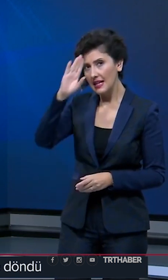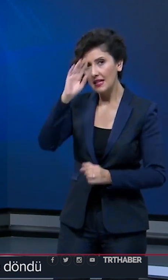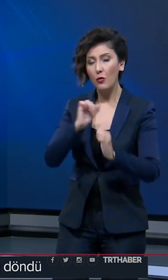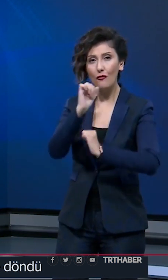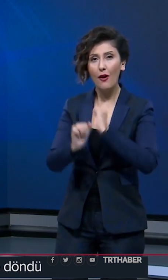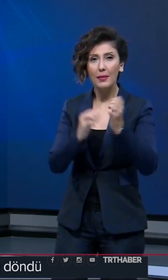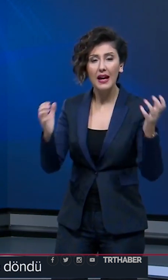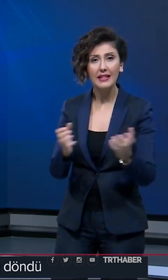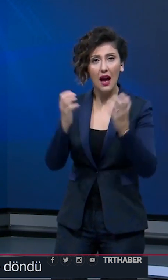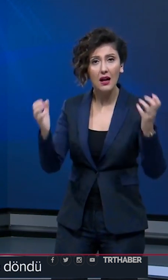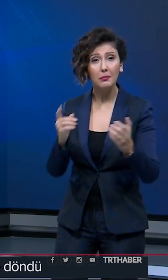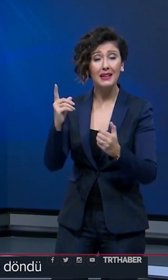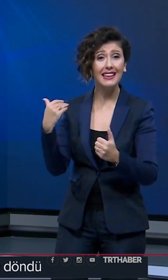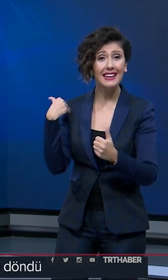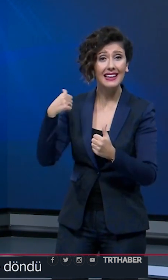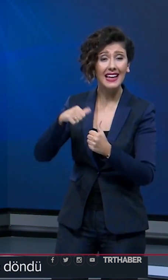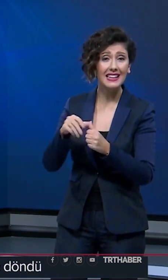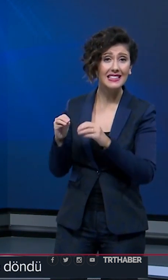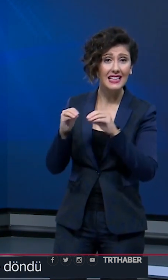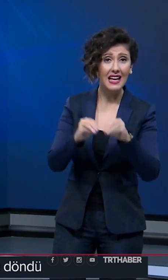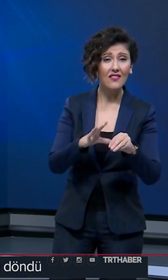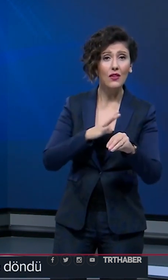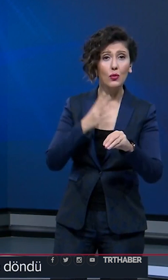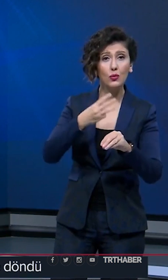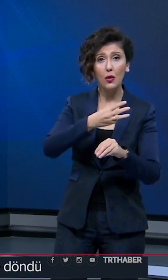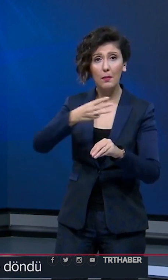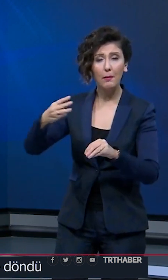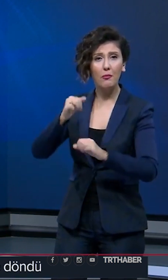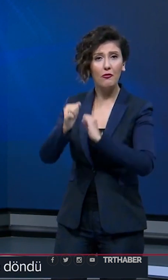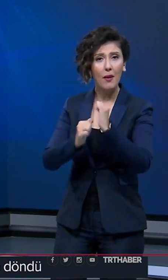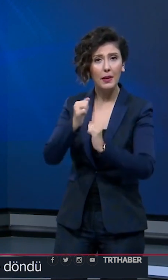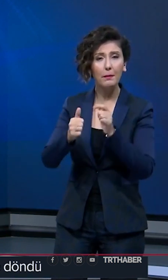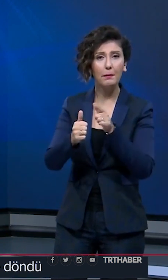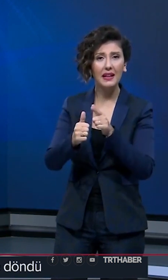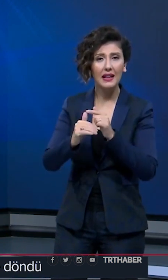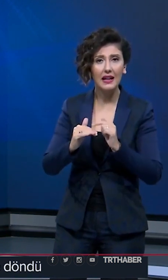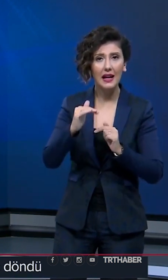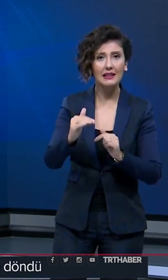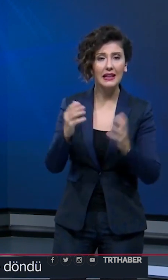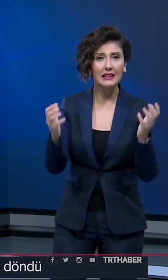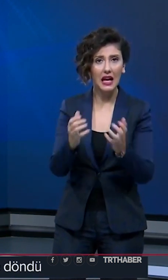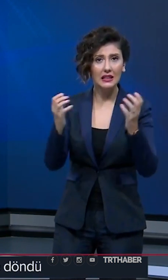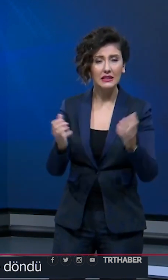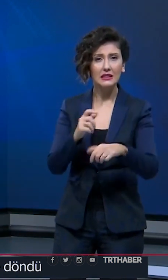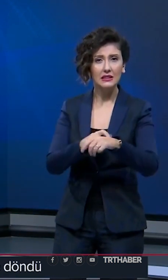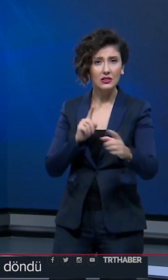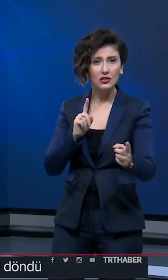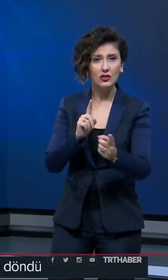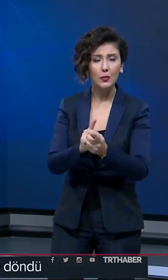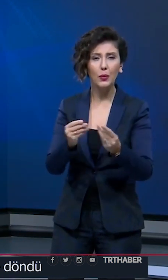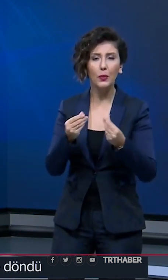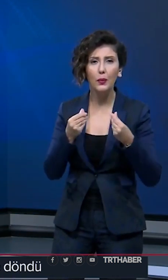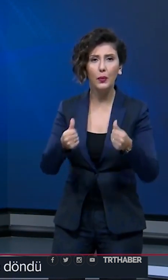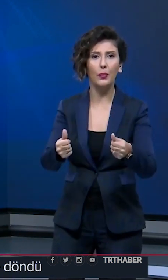İstanbul'da fabrika yangınlarına bir yeni sevklendi. Üç katlı fabrikanın birinci katında yangın çıktı. Bina kısa sürede küle